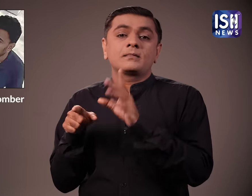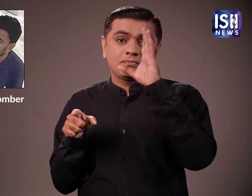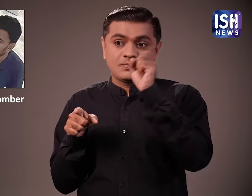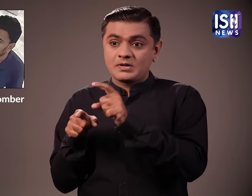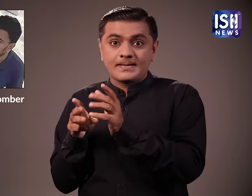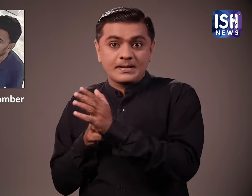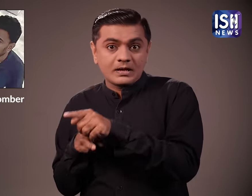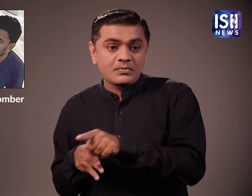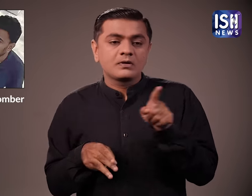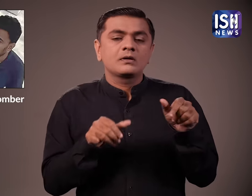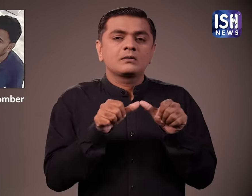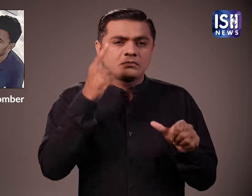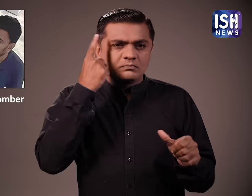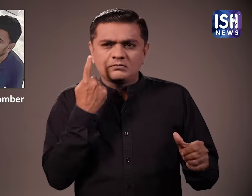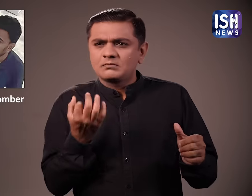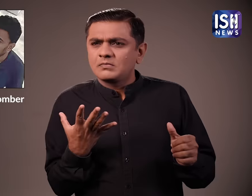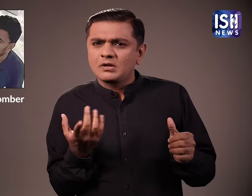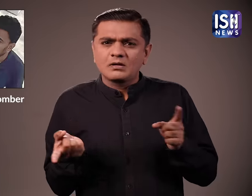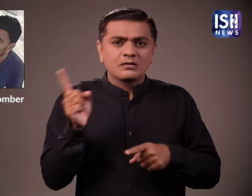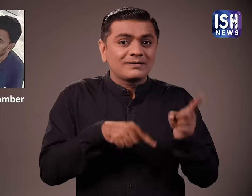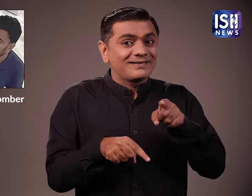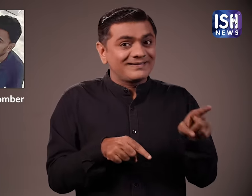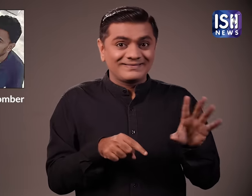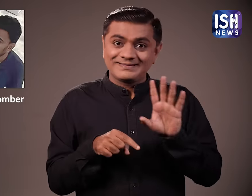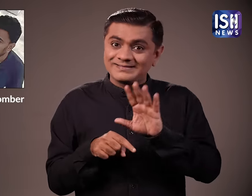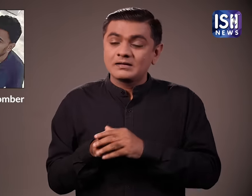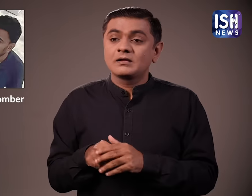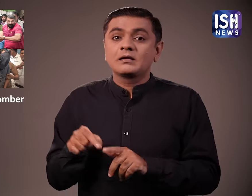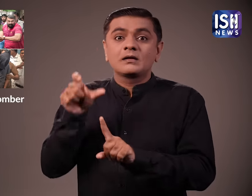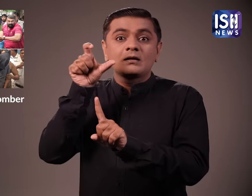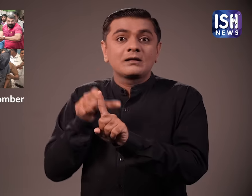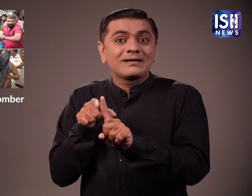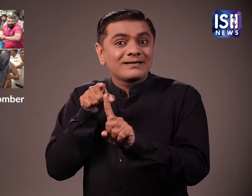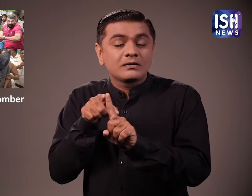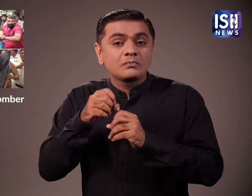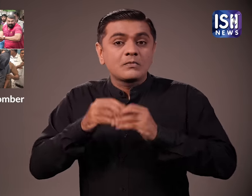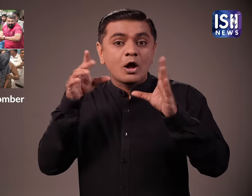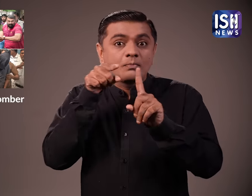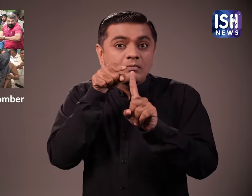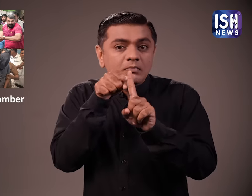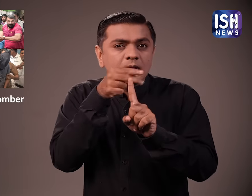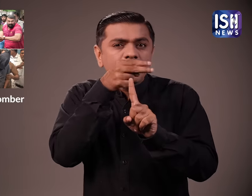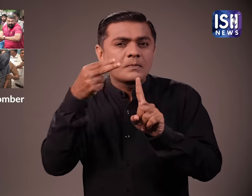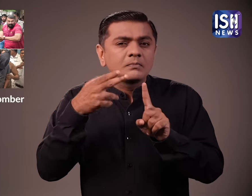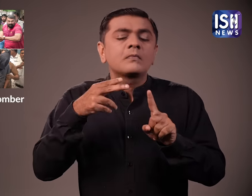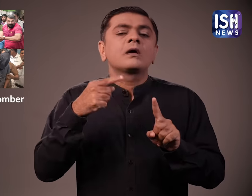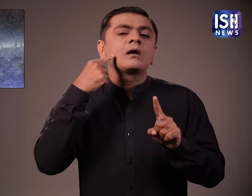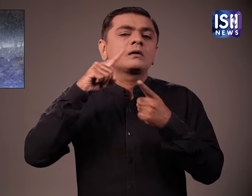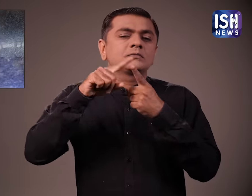याद रखें मुसाफिर ने बम रखा था और मास्टर माइंड अबदुल था आरोपियों को कॉलकता से